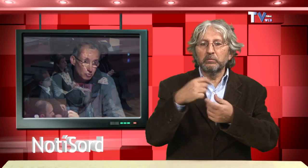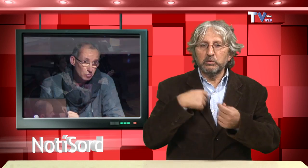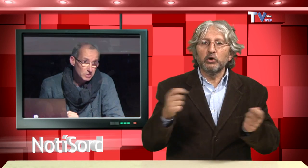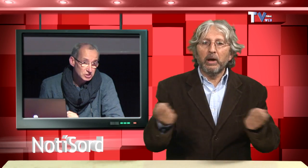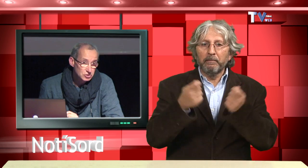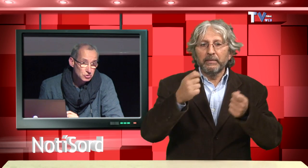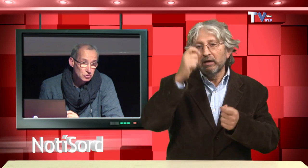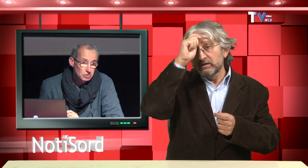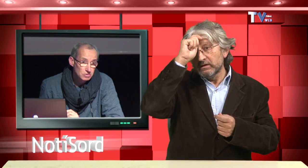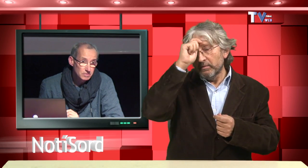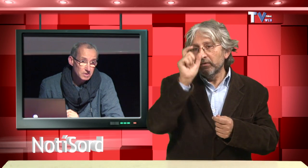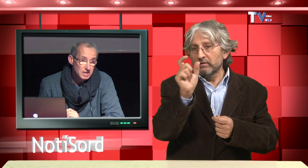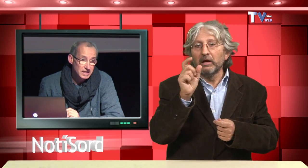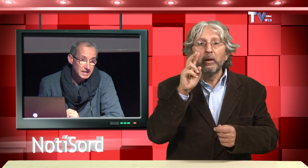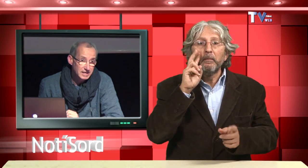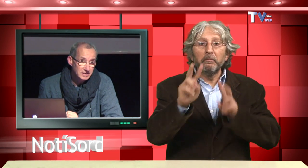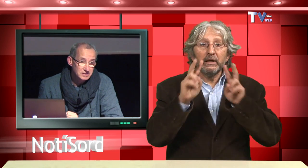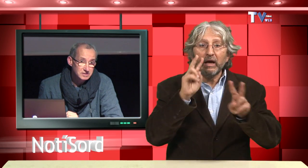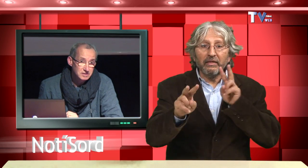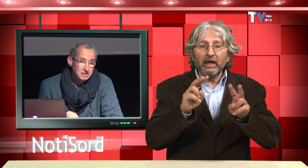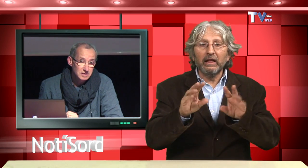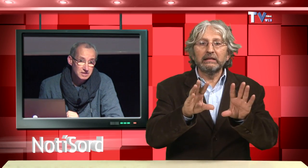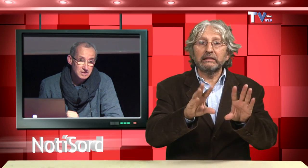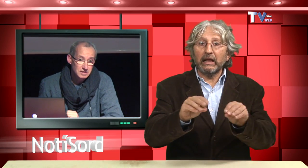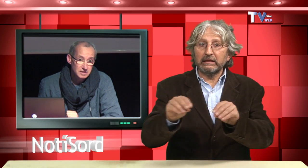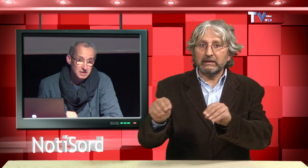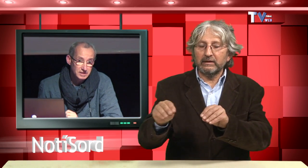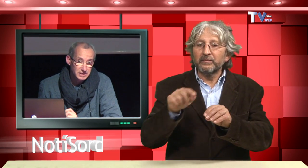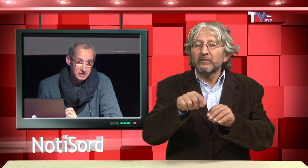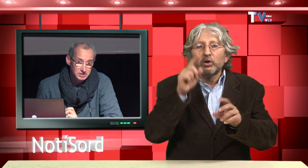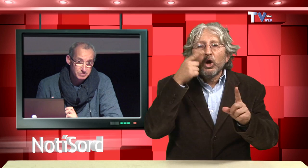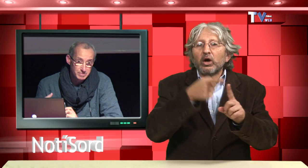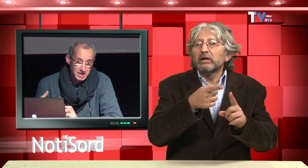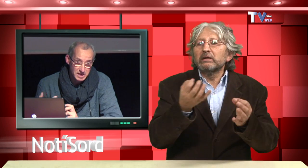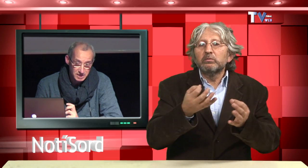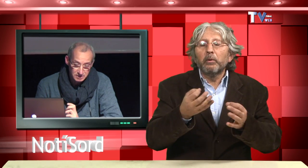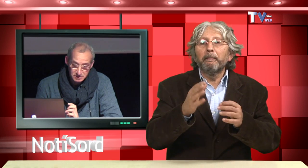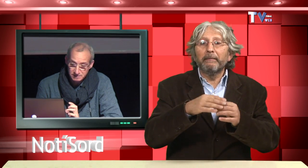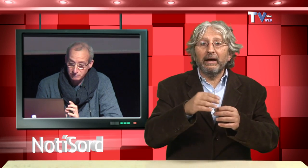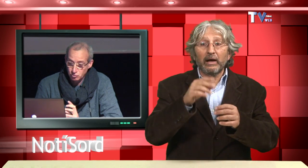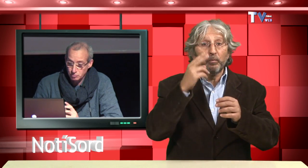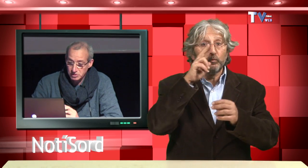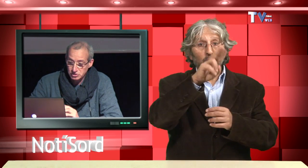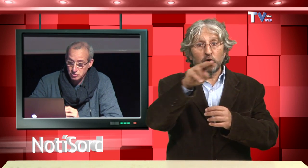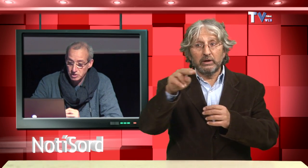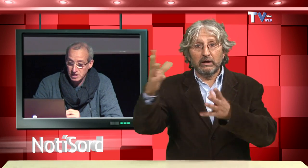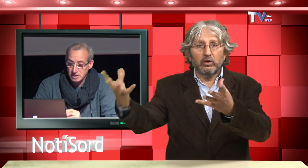societat, entre les que destaquen la campanya La Mirada Tàctil, una acció centrada en el